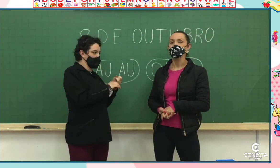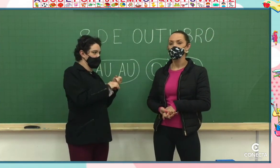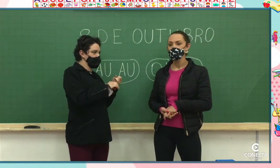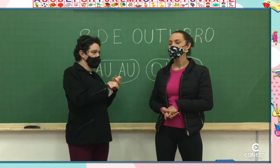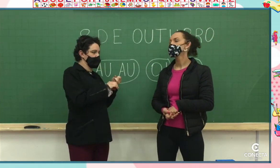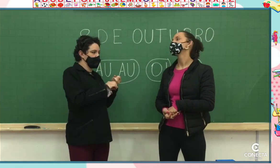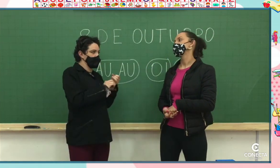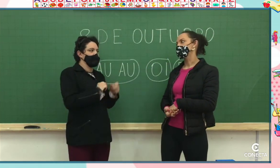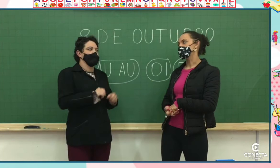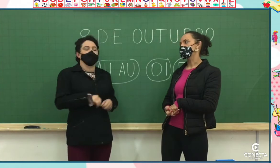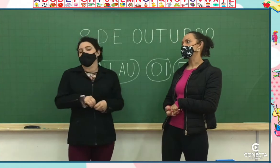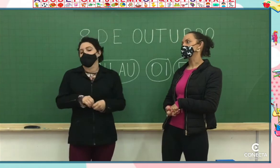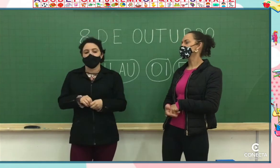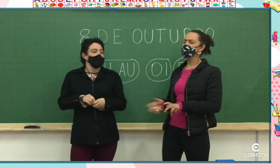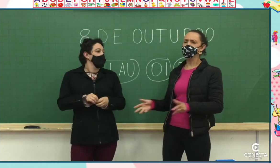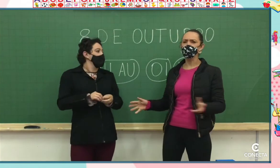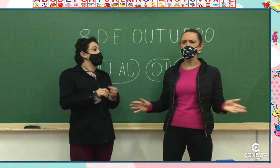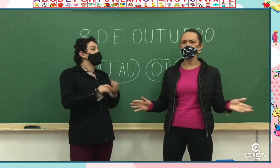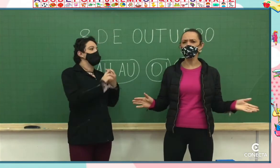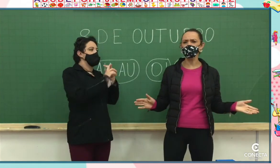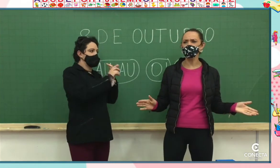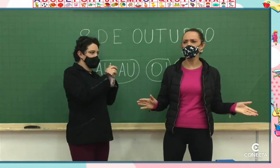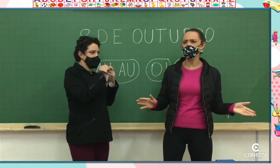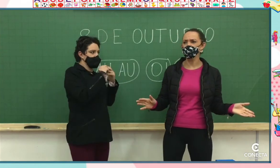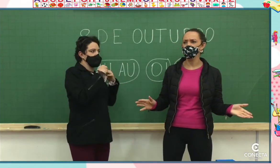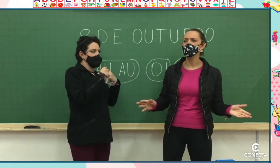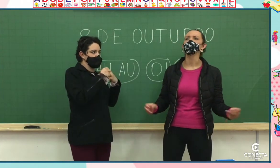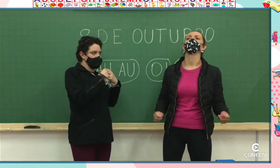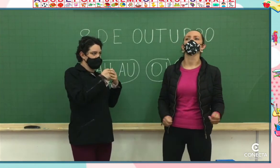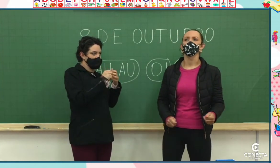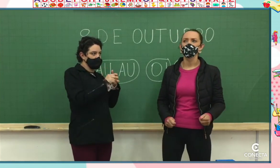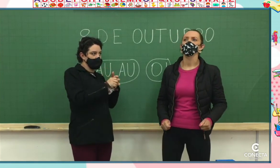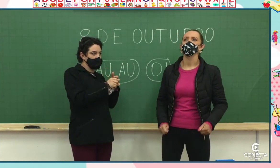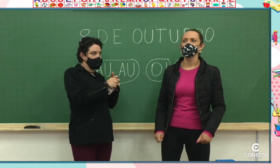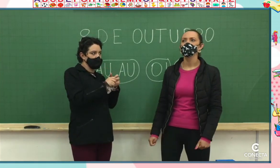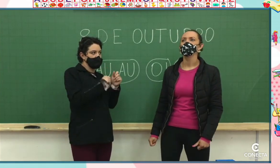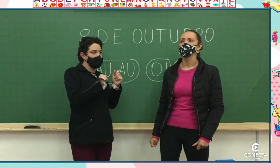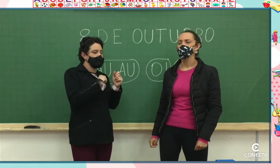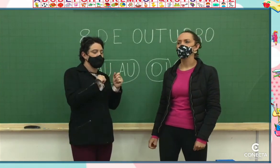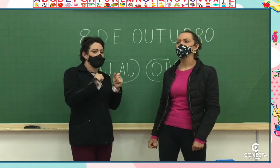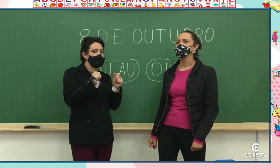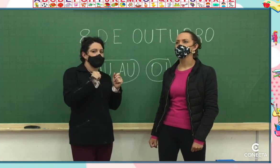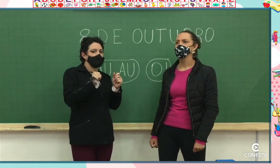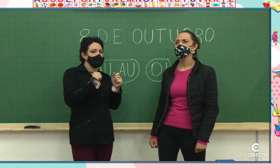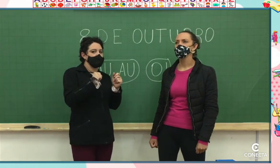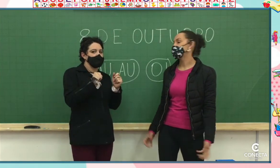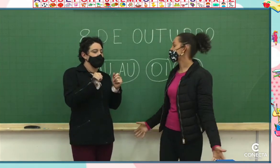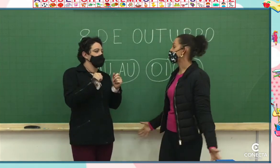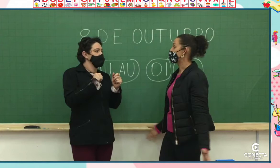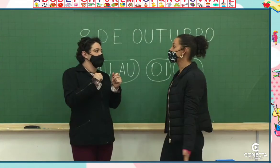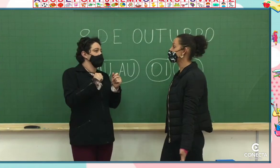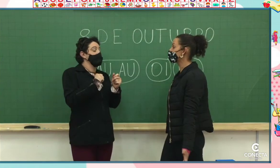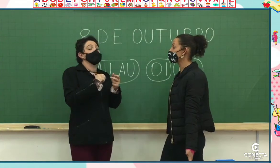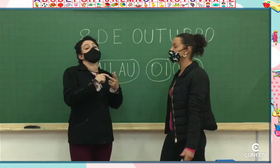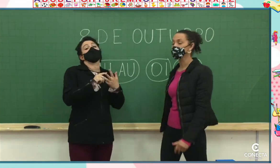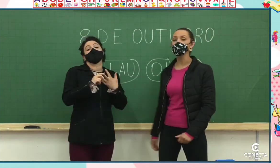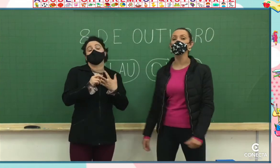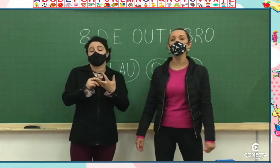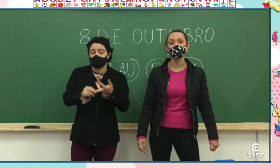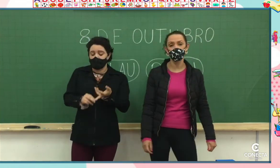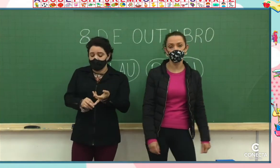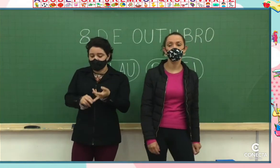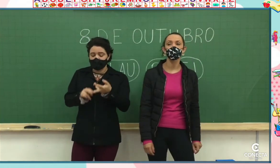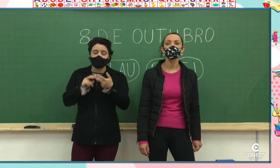as ruas. Isso. O que tem mais na cidade? As trânsito. O que mais? Tem casas, né,